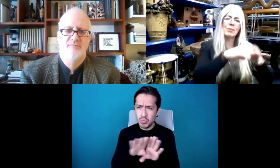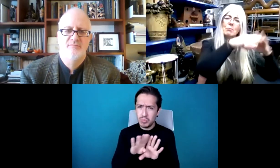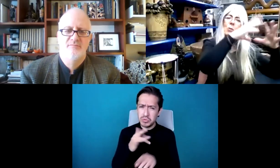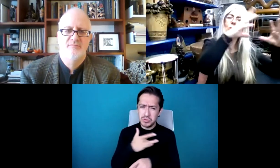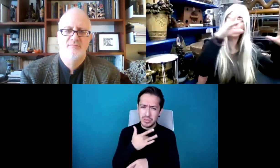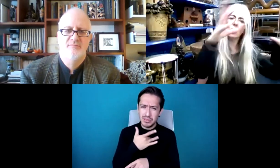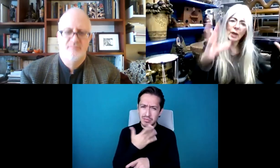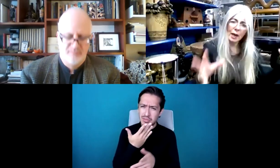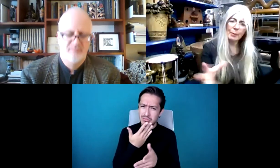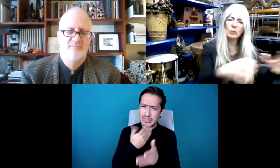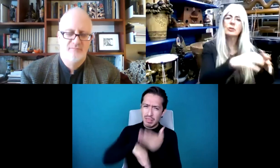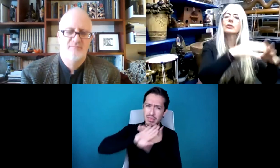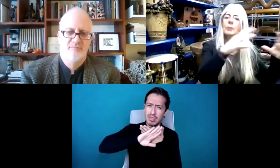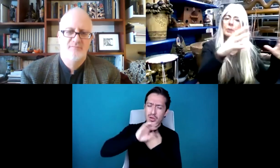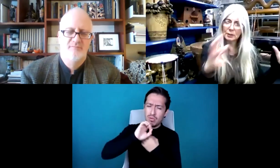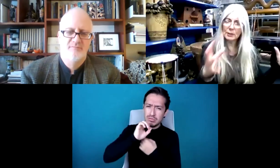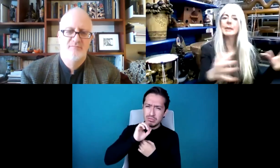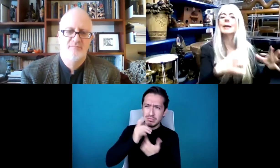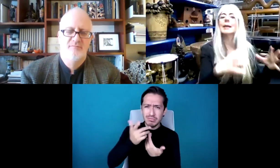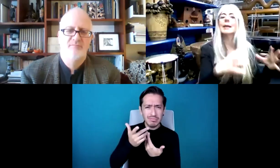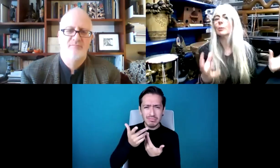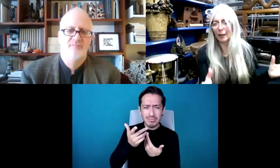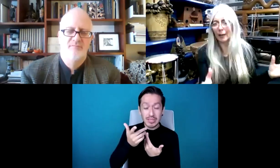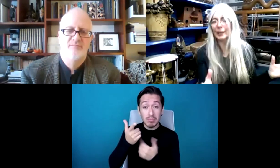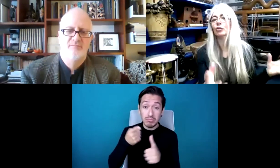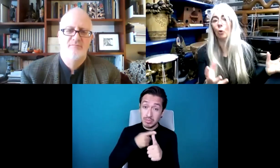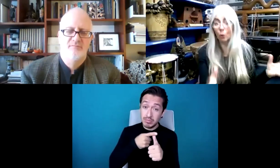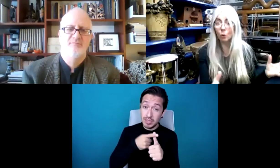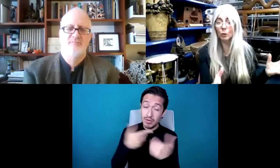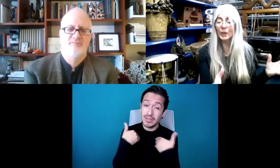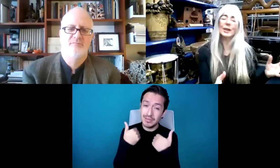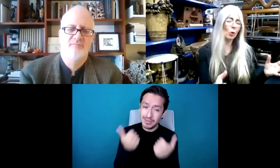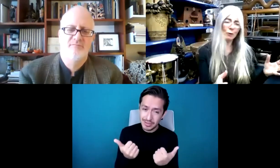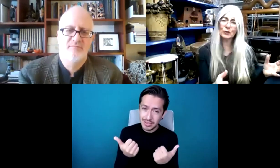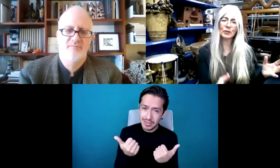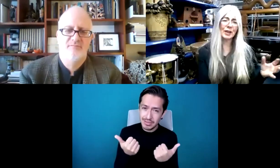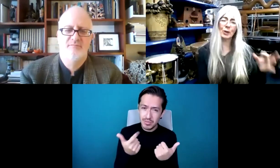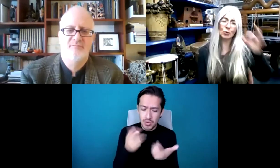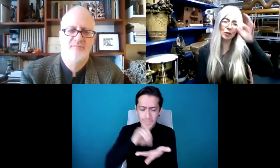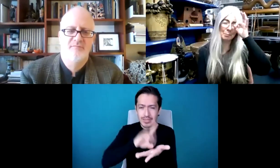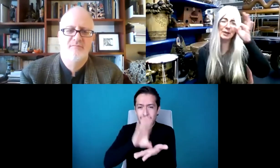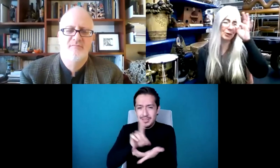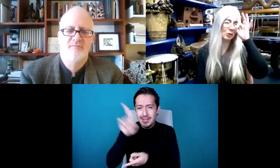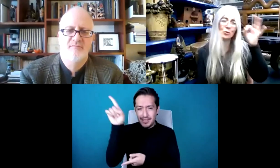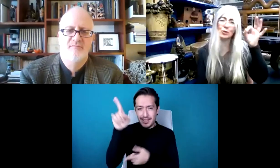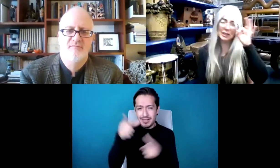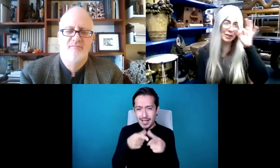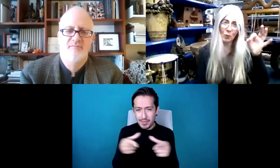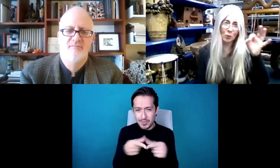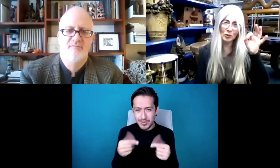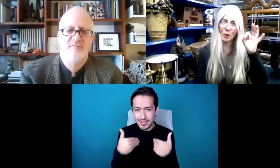Bueno, había que entender primero un poco más acerca de la discapacidad en Japón. Y